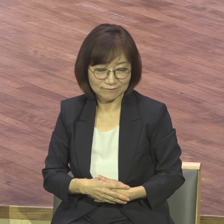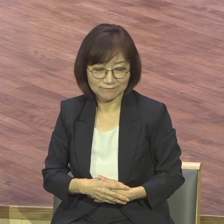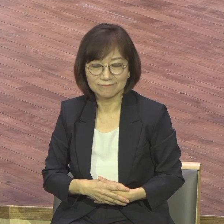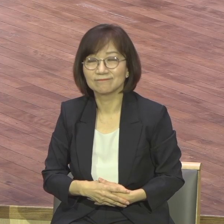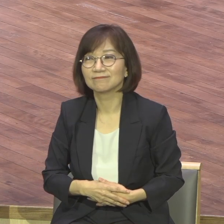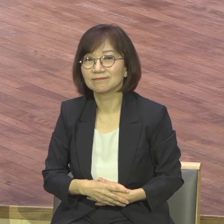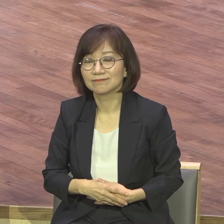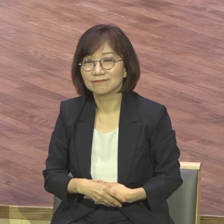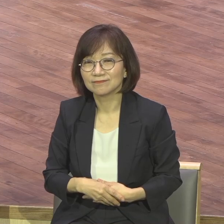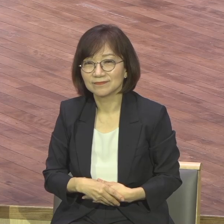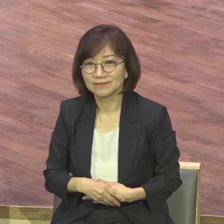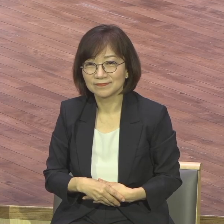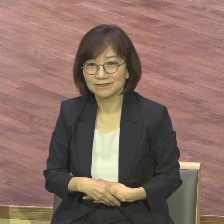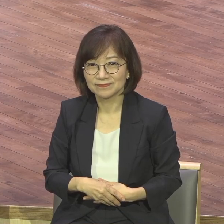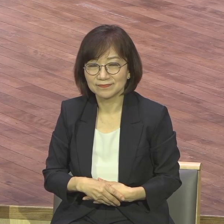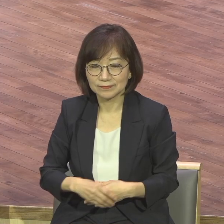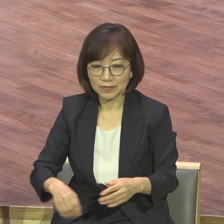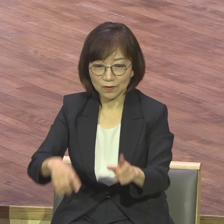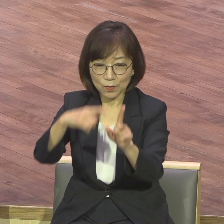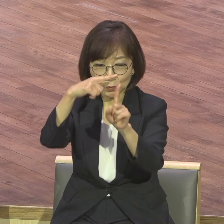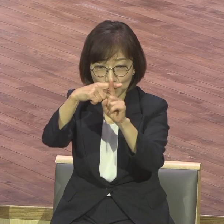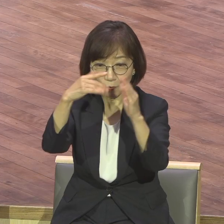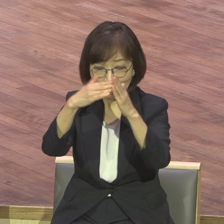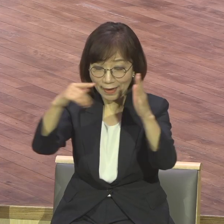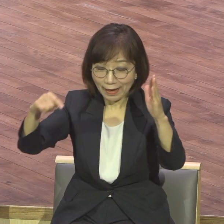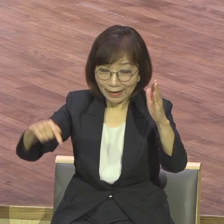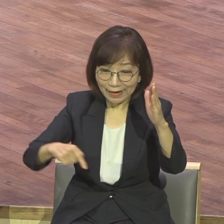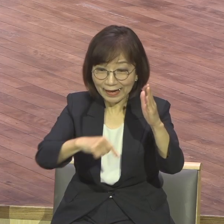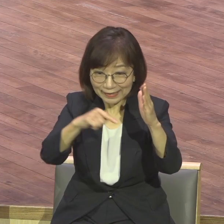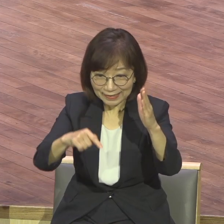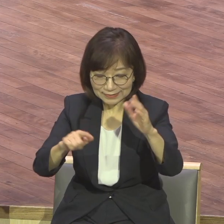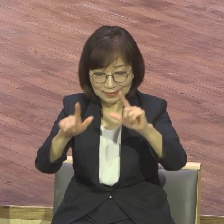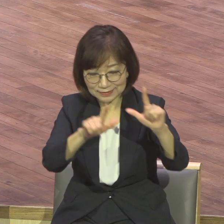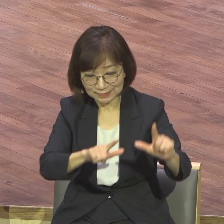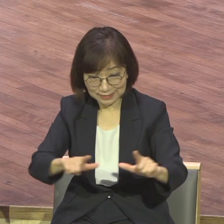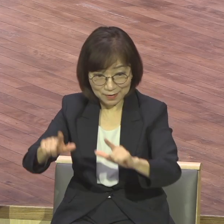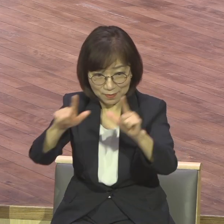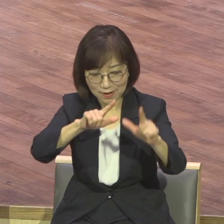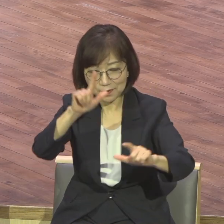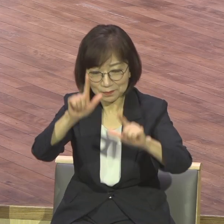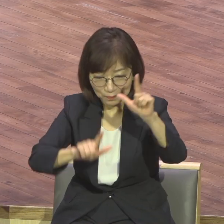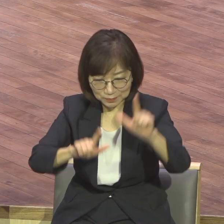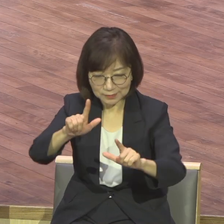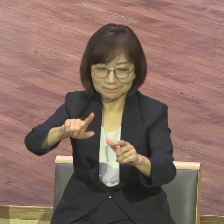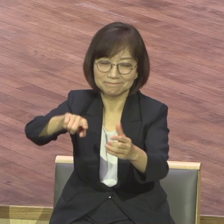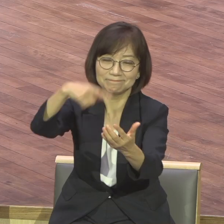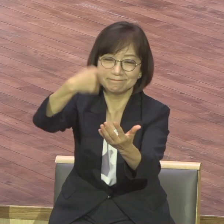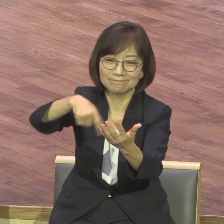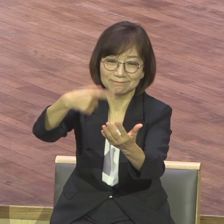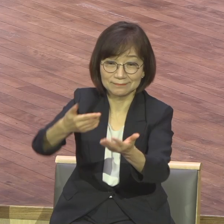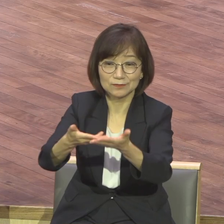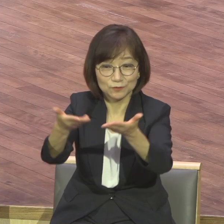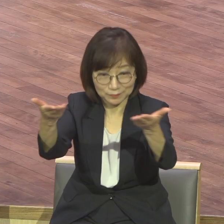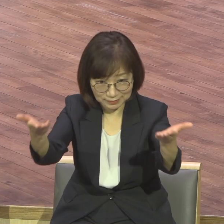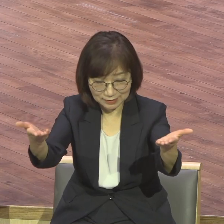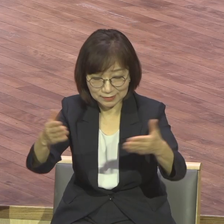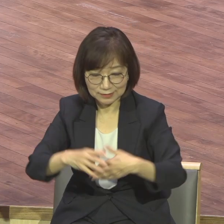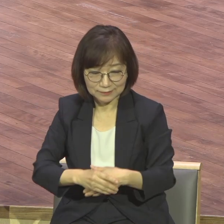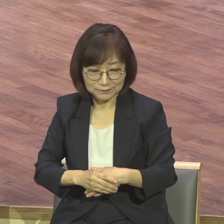어떻게 생활해야 될 것이냐 교회 안에서 생활을 어떻게 할 것이냐를 가르쳐주고 있습니다. 사도 바울이 말하고자 하는